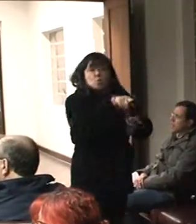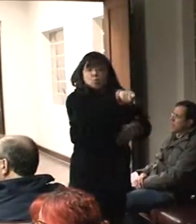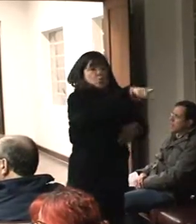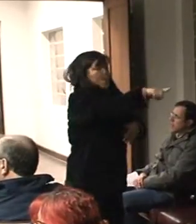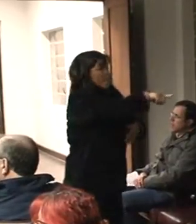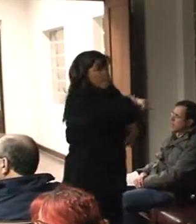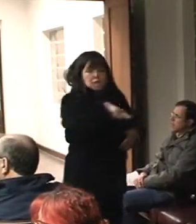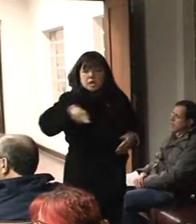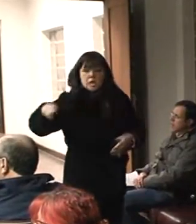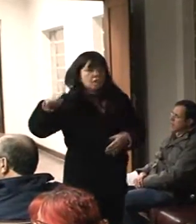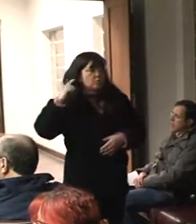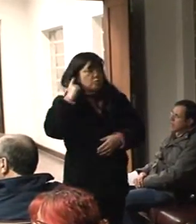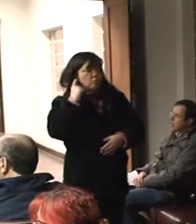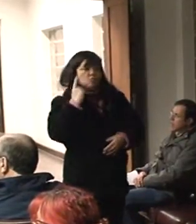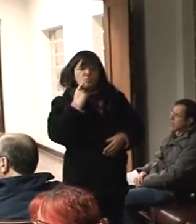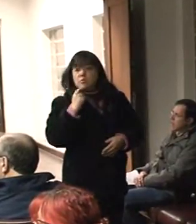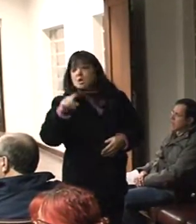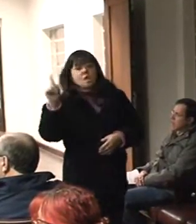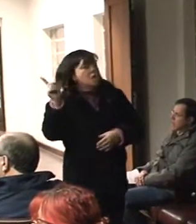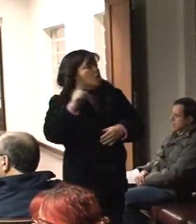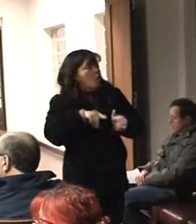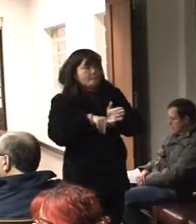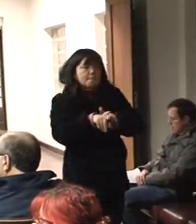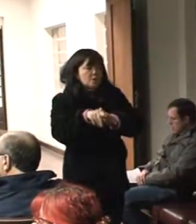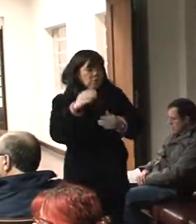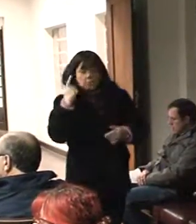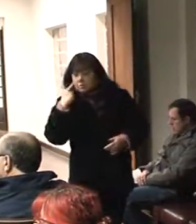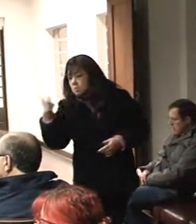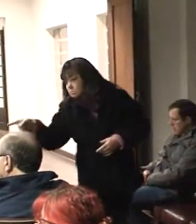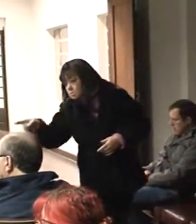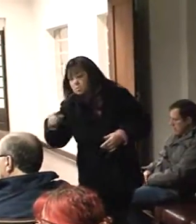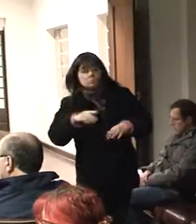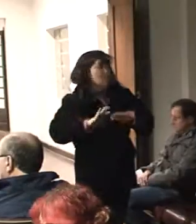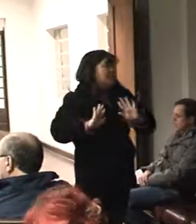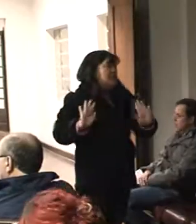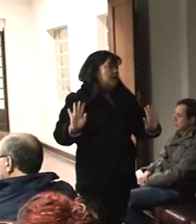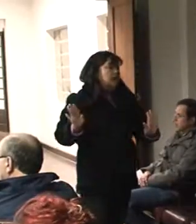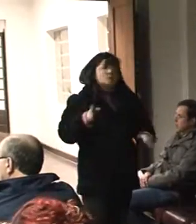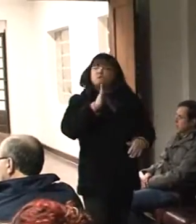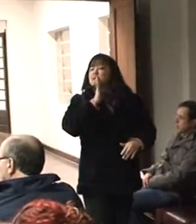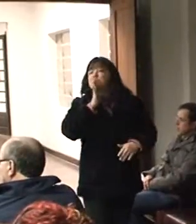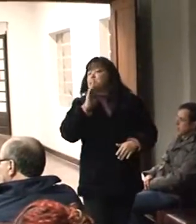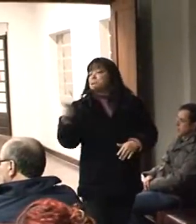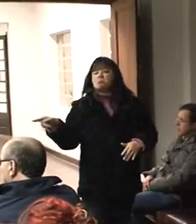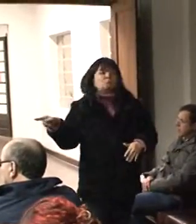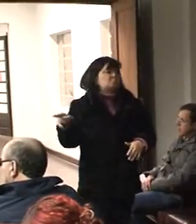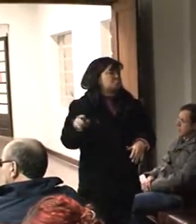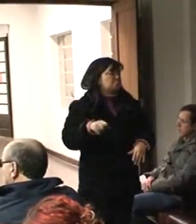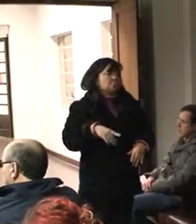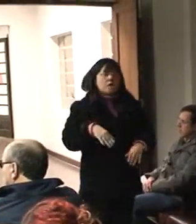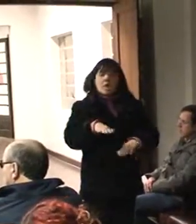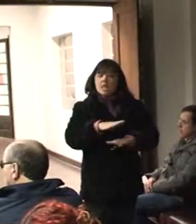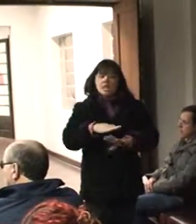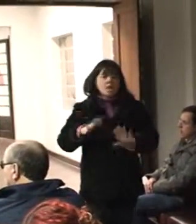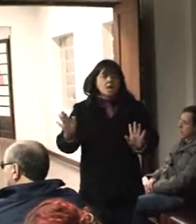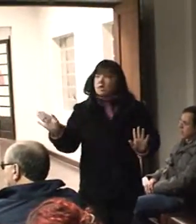Então, quer dizer, é uma criação de planos, de metas e de ações, só que nada ainda interligado,